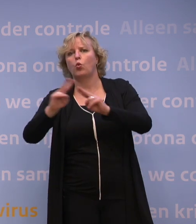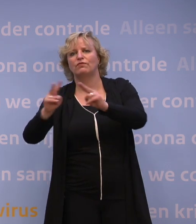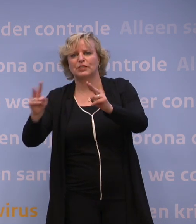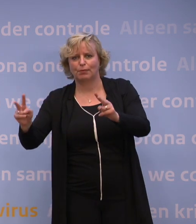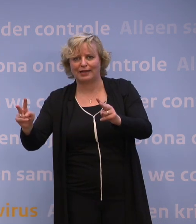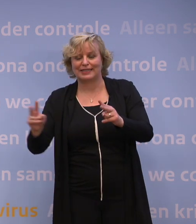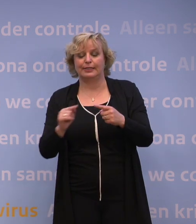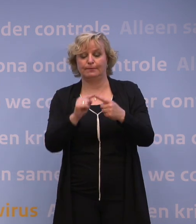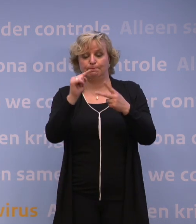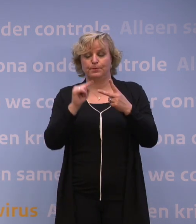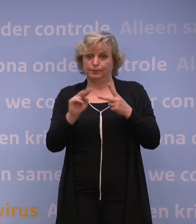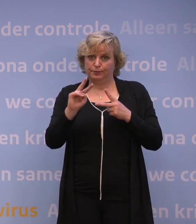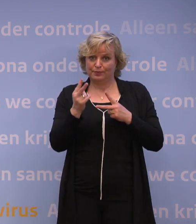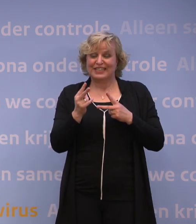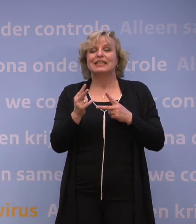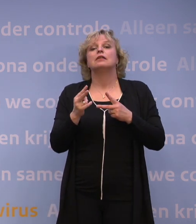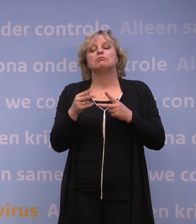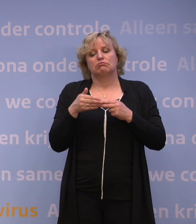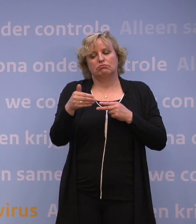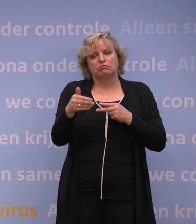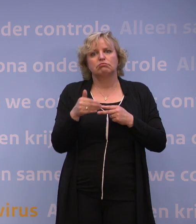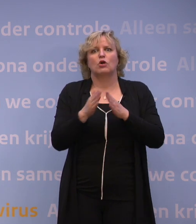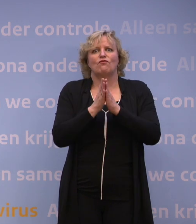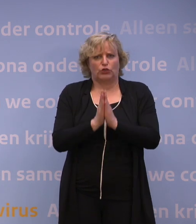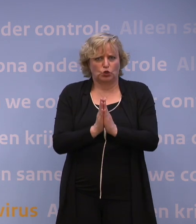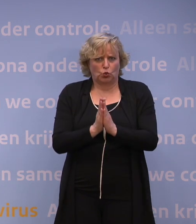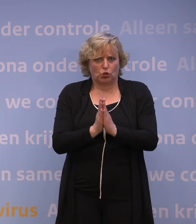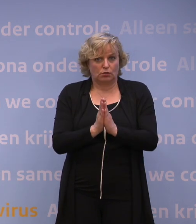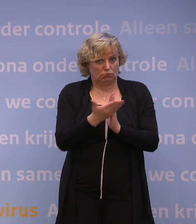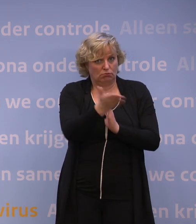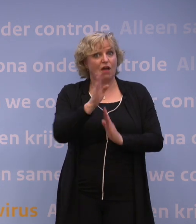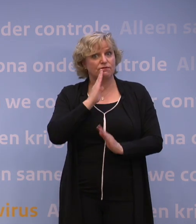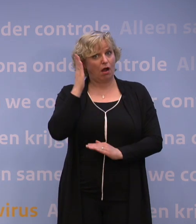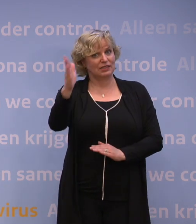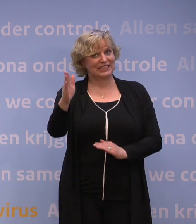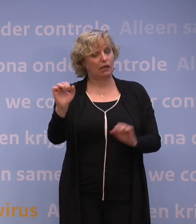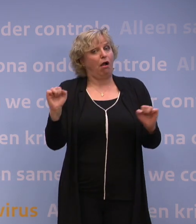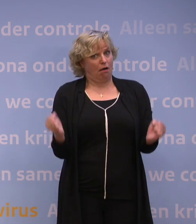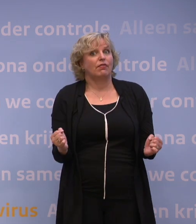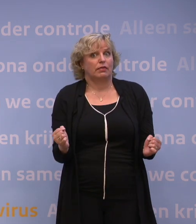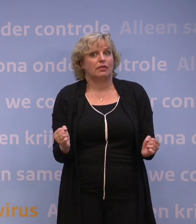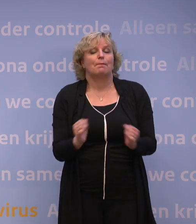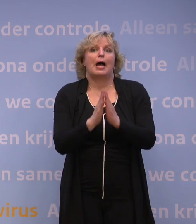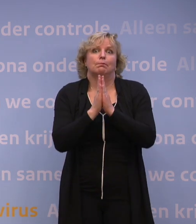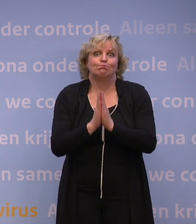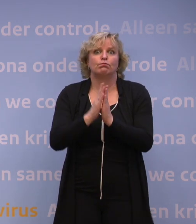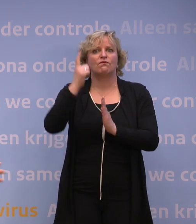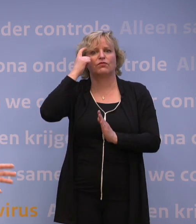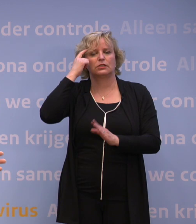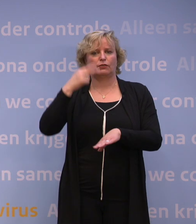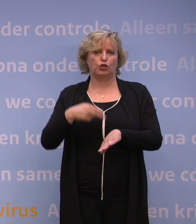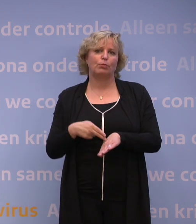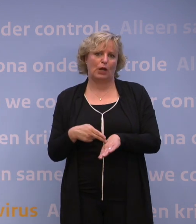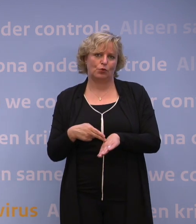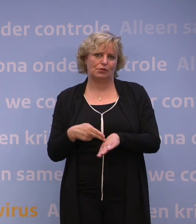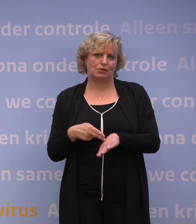Het tweede is dat we dus met een heel pakket verzoeken komen aan mensen. Ga op vakantie als je dat wilt. Dat kan gelukkig weer. Maar doe het verstandig. En